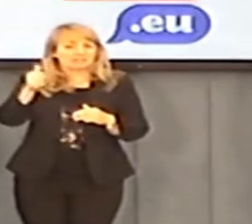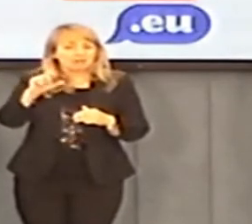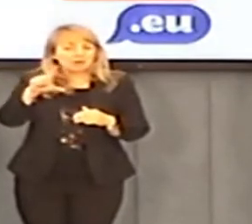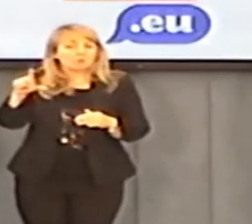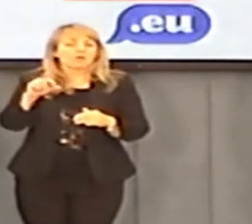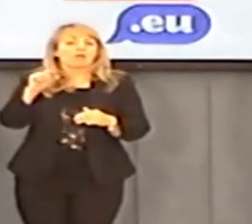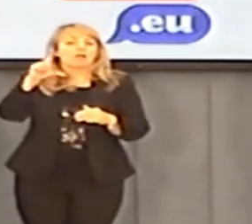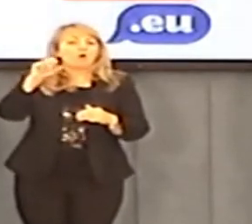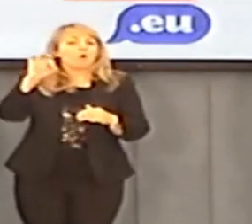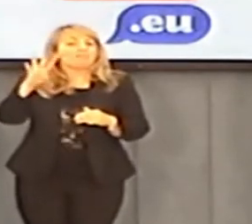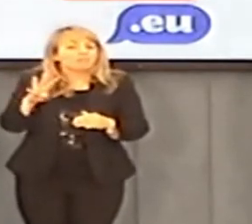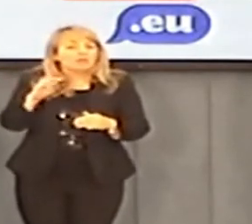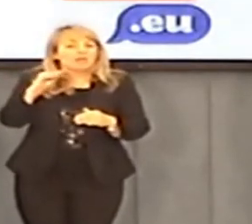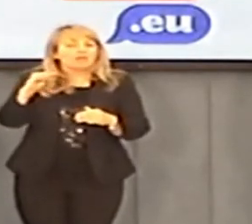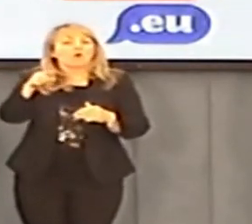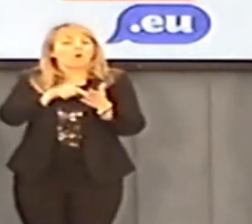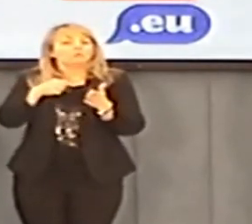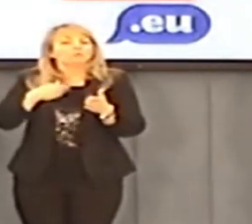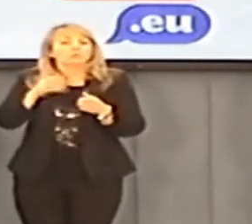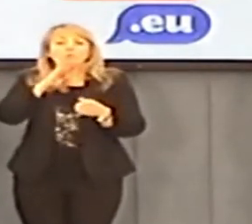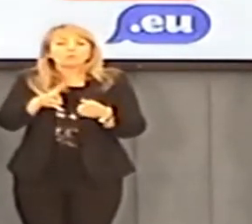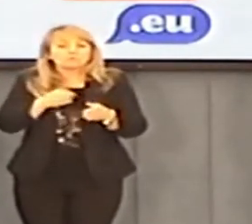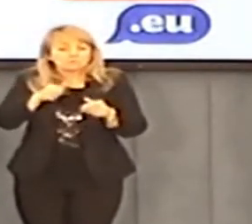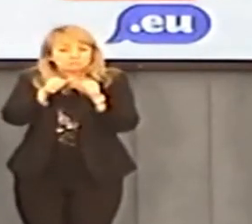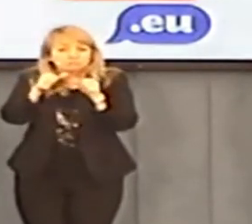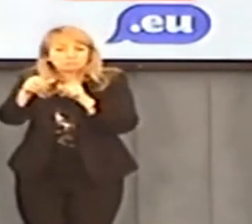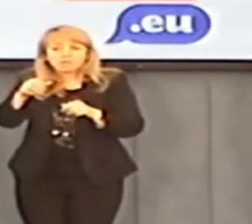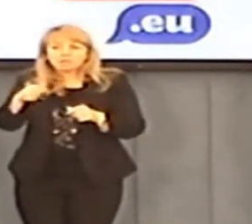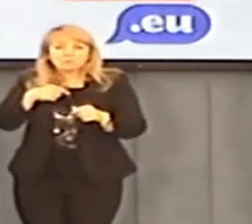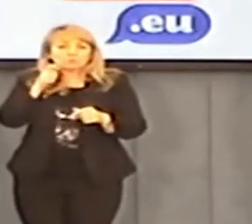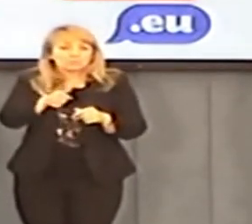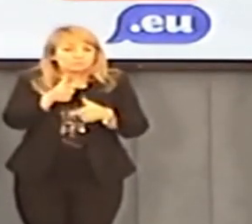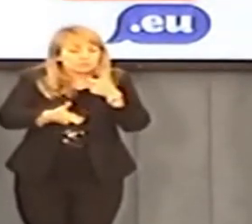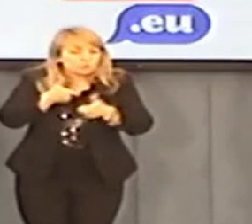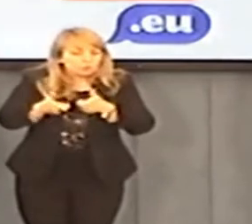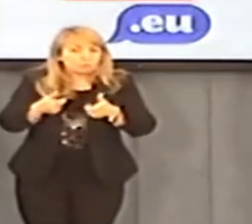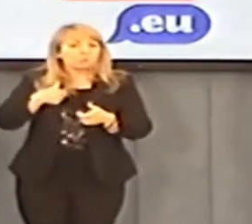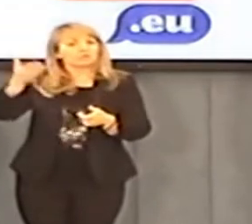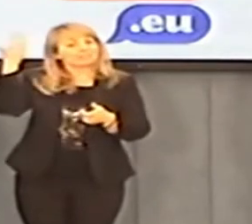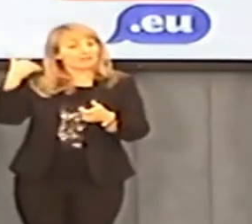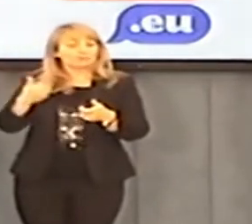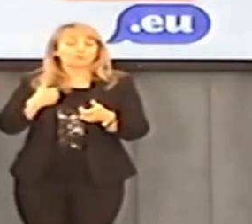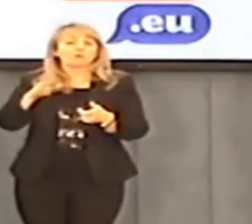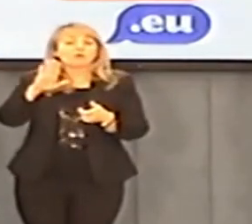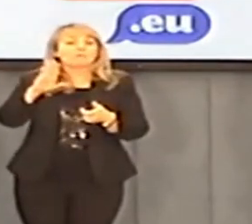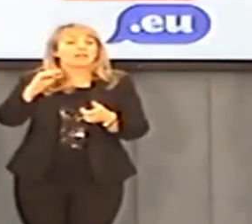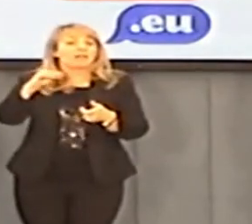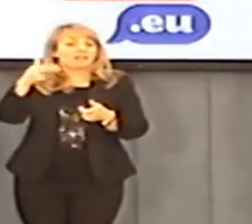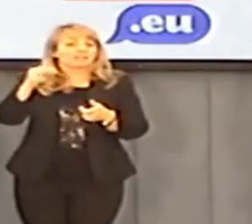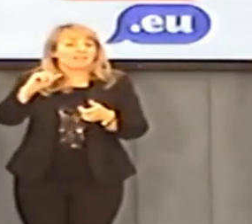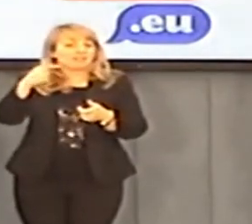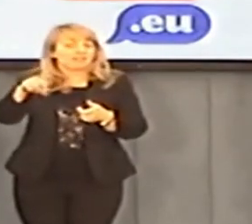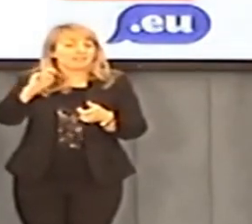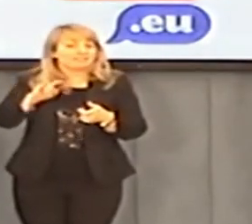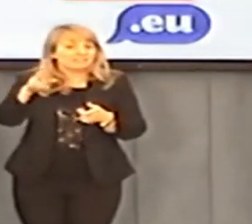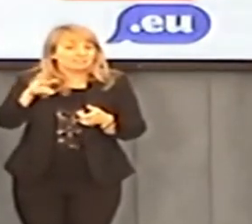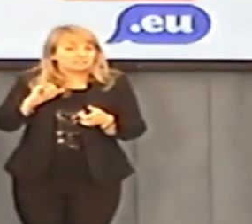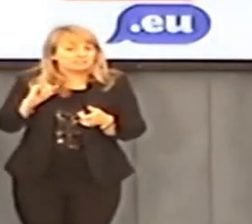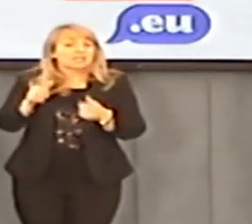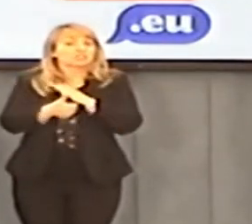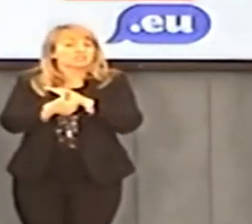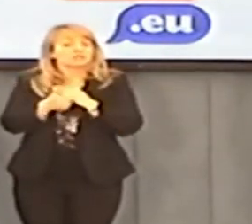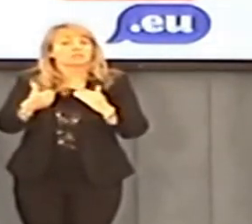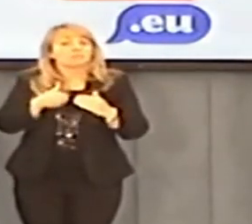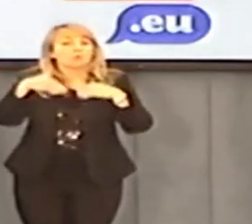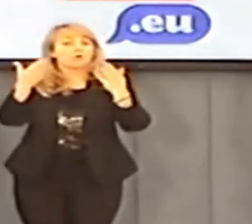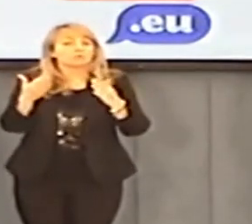który jest ścigany przez prokuraturę w Stanach Zjednoczonych. Przyjechał do Watykanu, otrzymał od byłego już